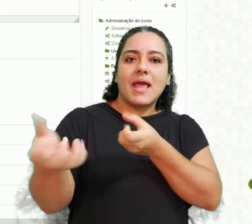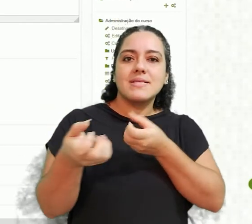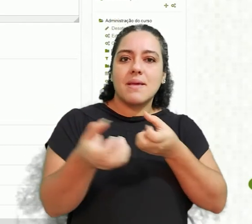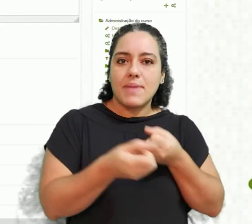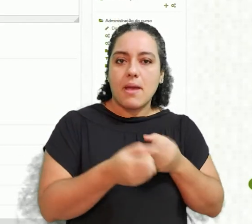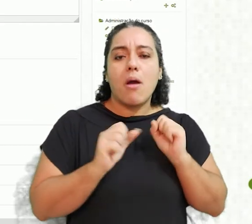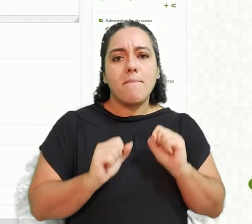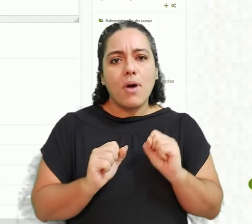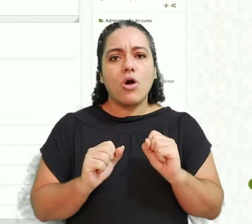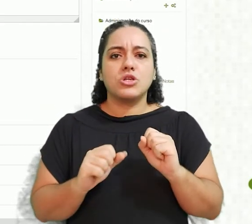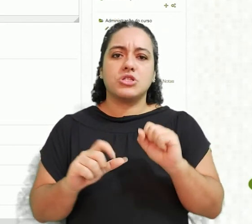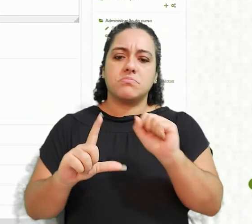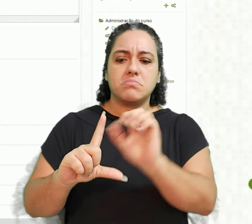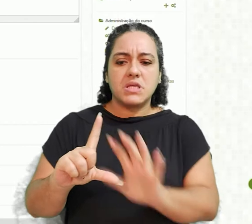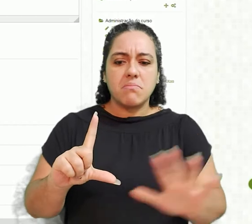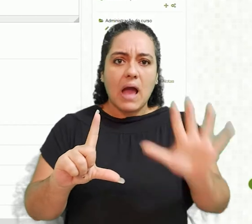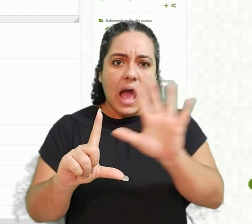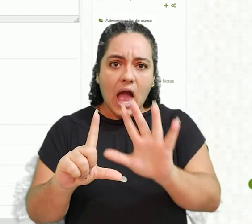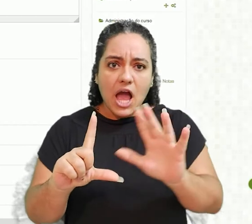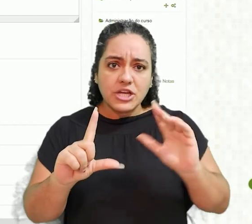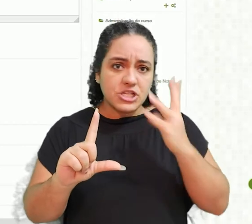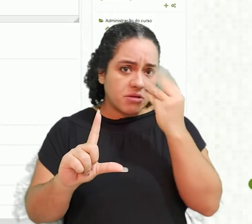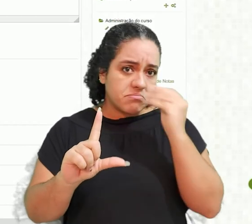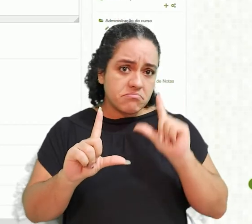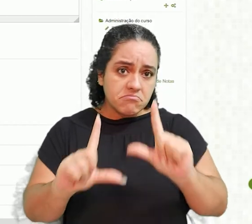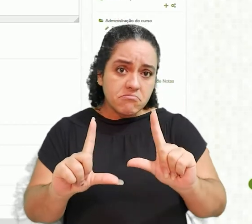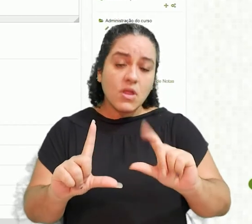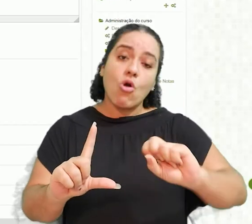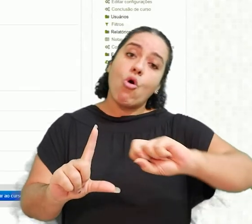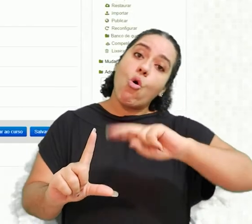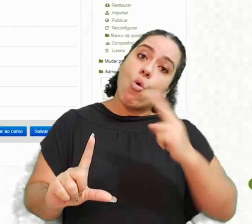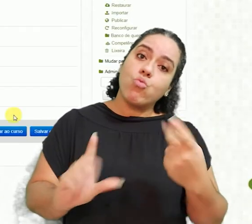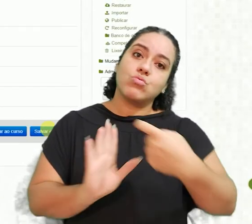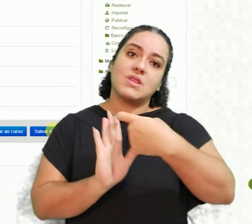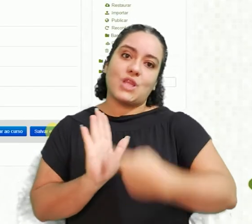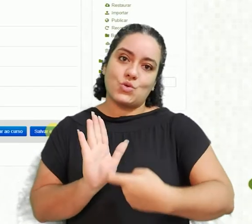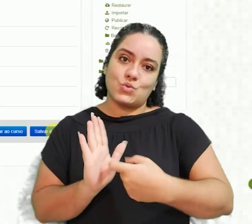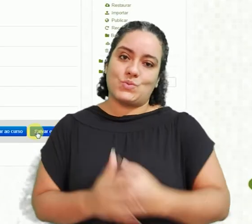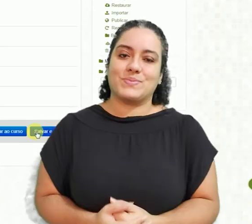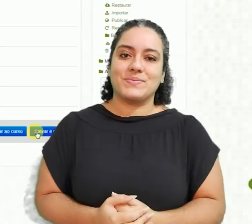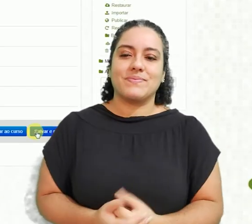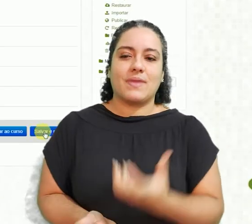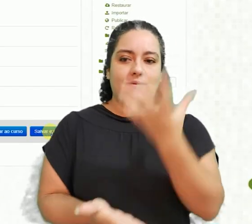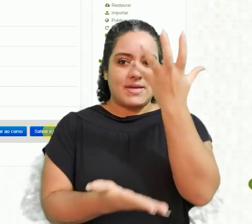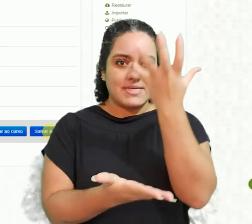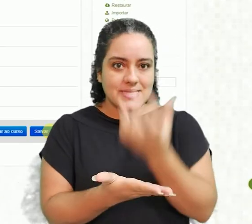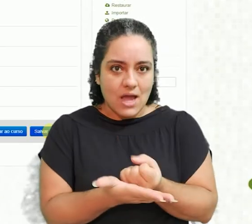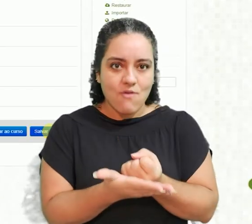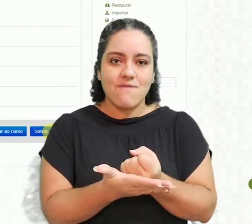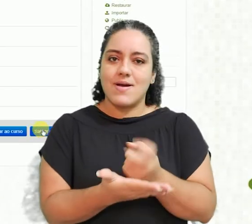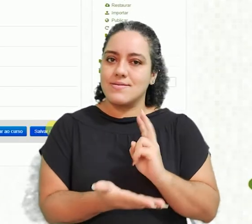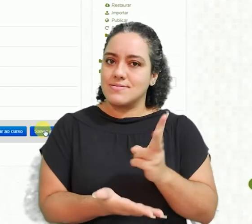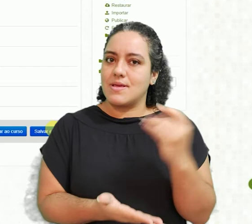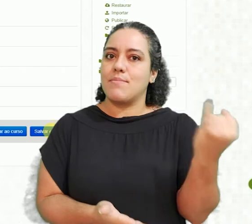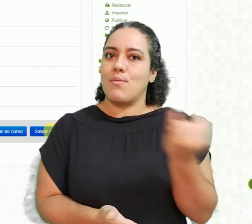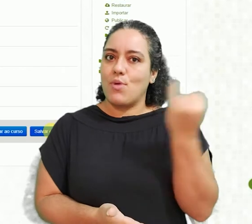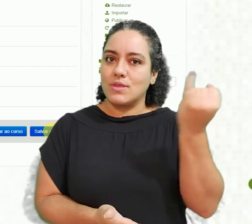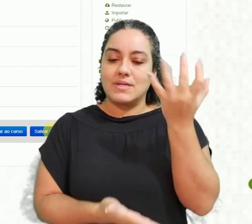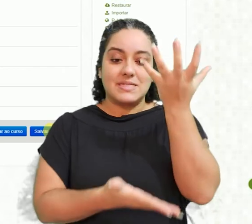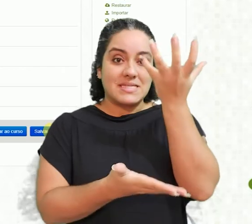aí a pessoa pode fazer a navegação por imagens ou texto, tá certo? Então nós vamos salvar aqui e mostrar, é importante isso, porque